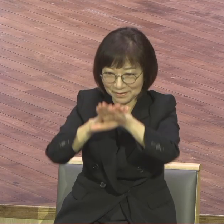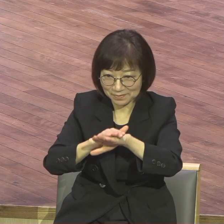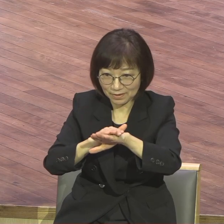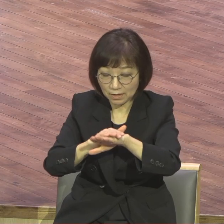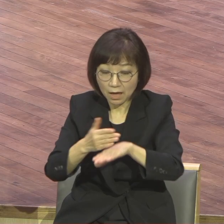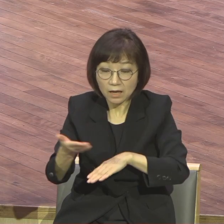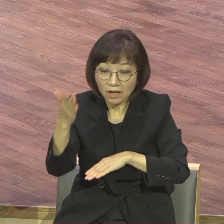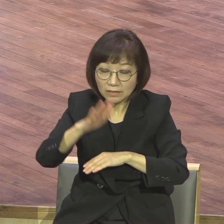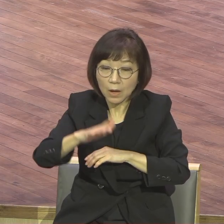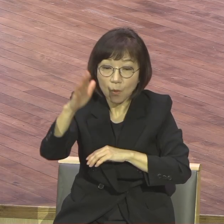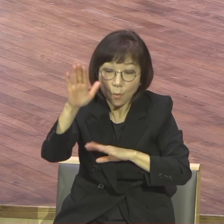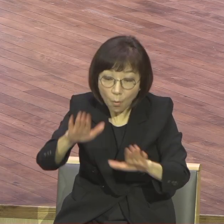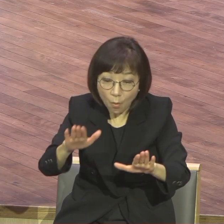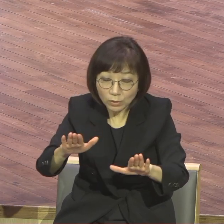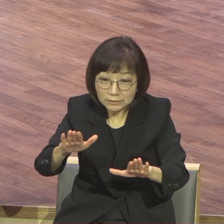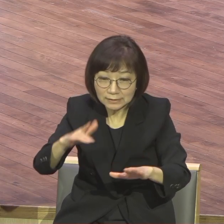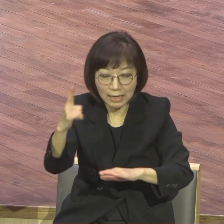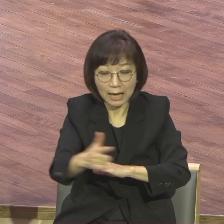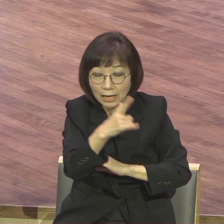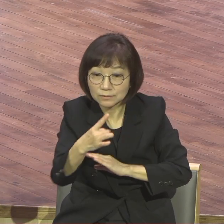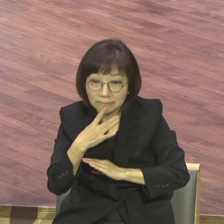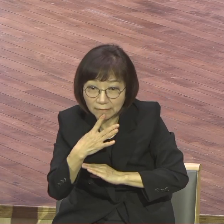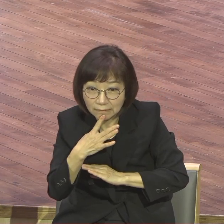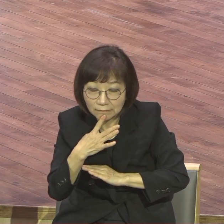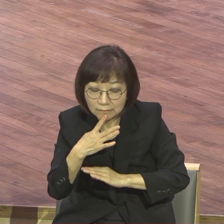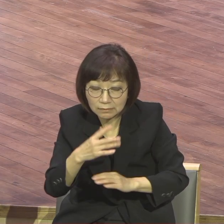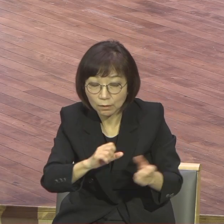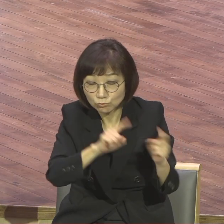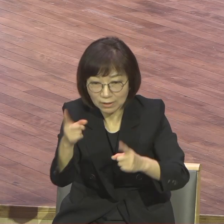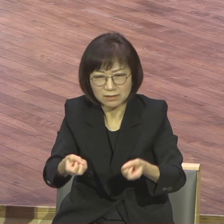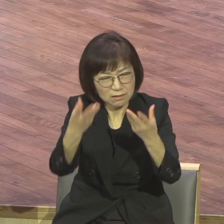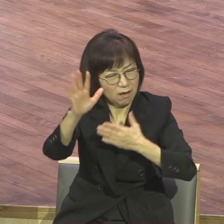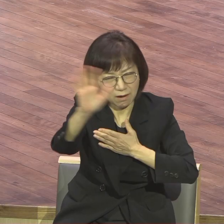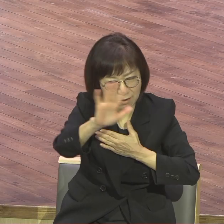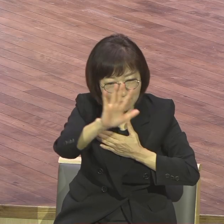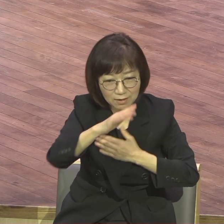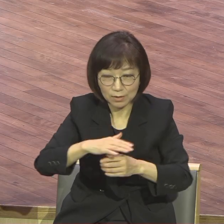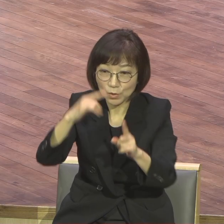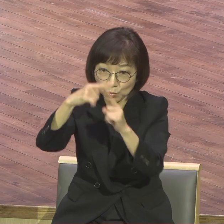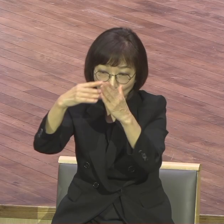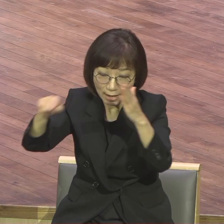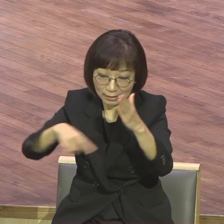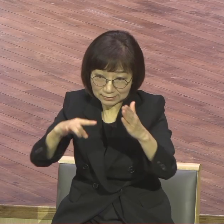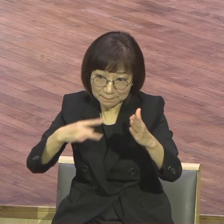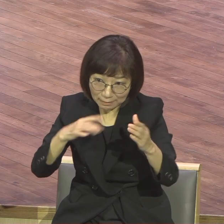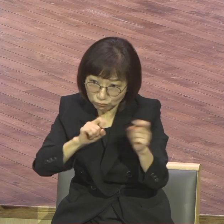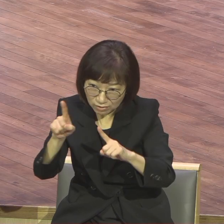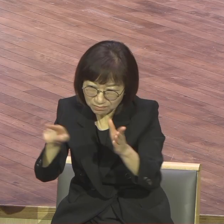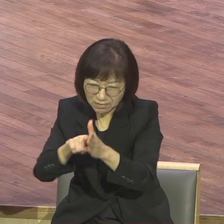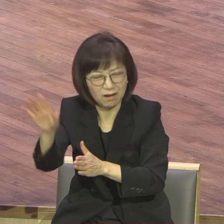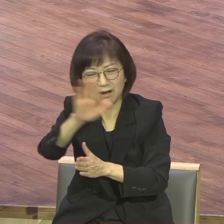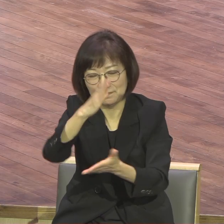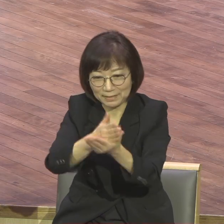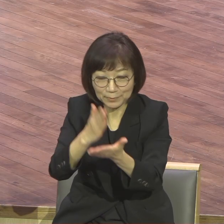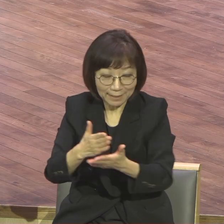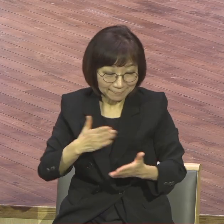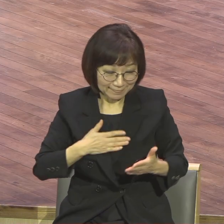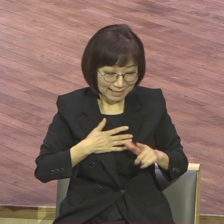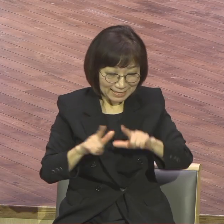교회에서만 부활주일이 아니고 여러분 삶속에 부활이 있길 바랍니다 매주일